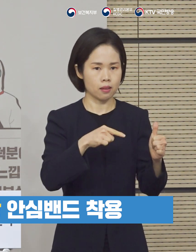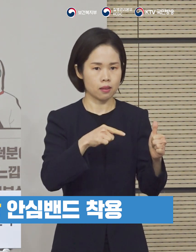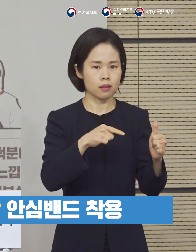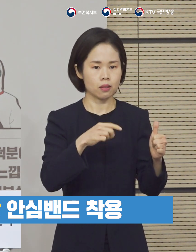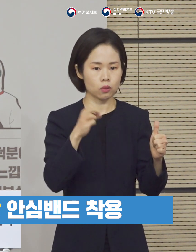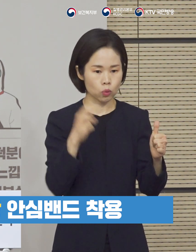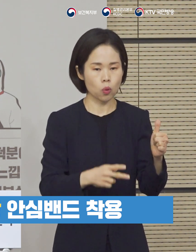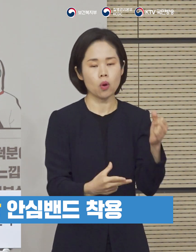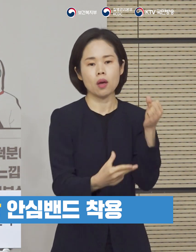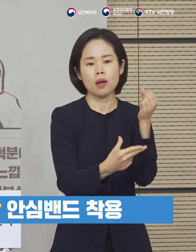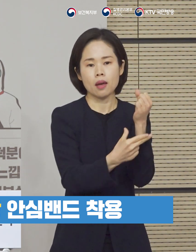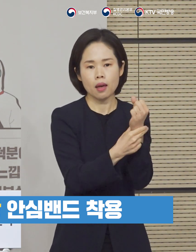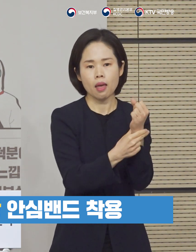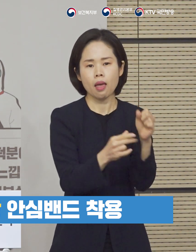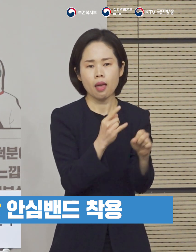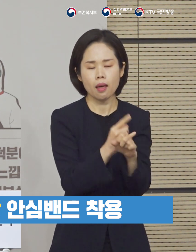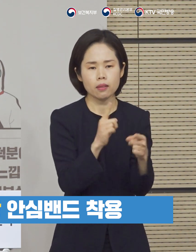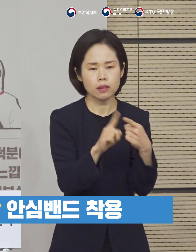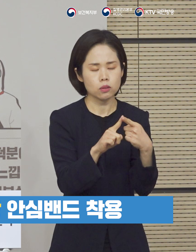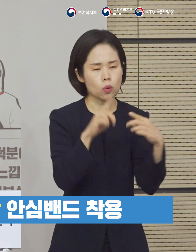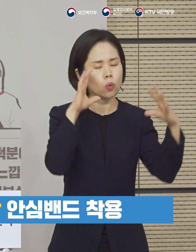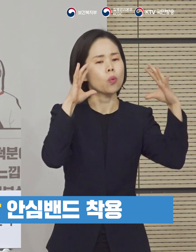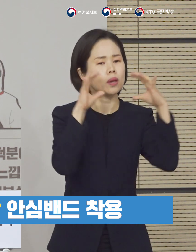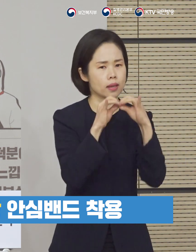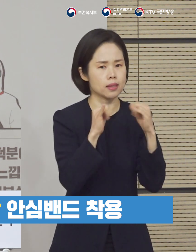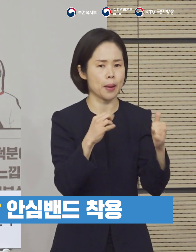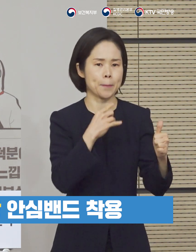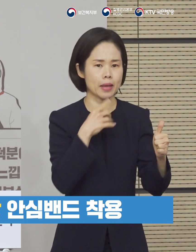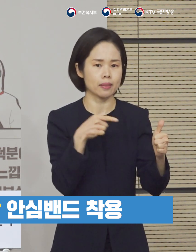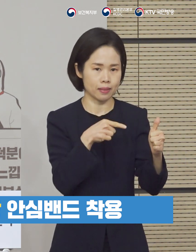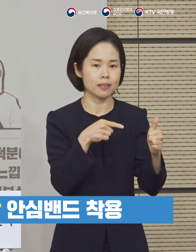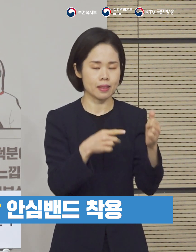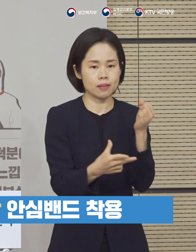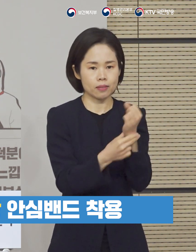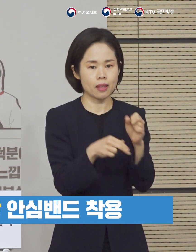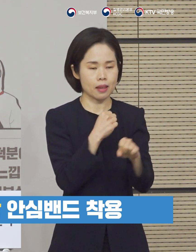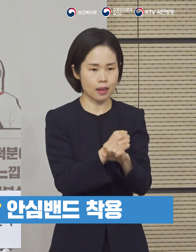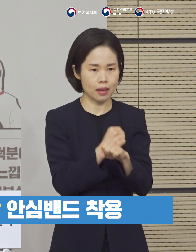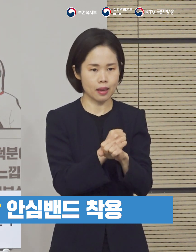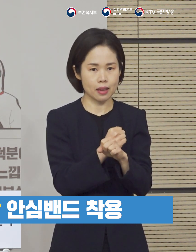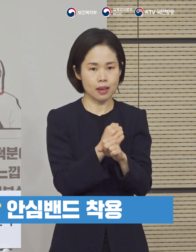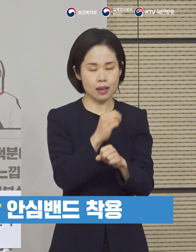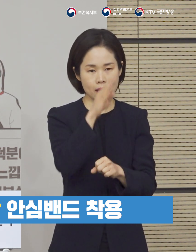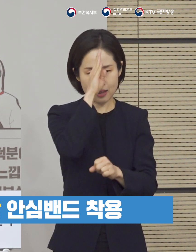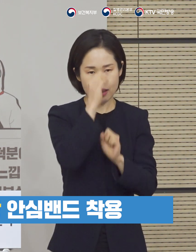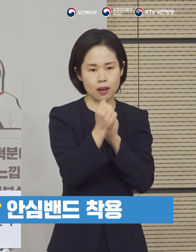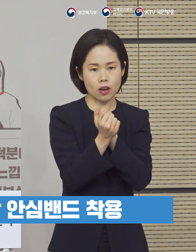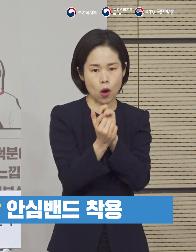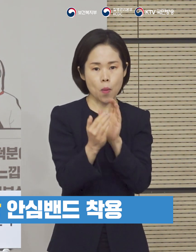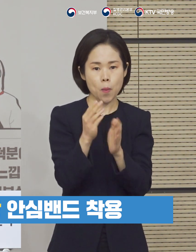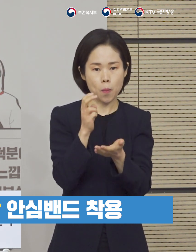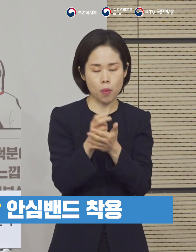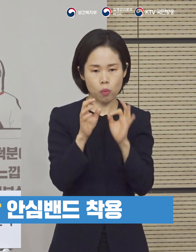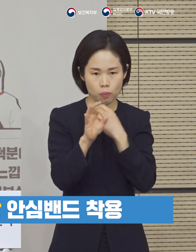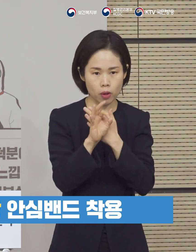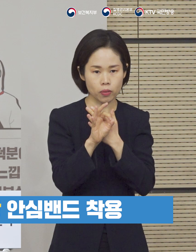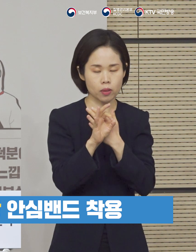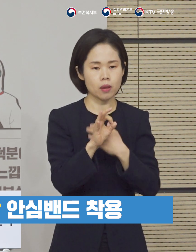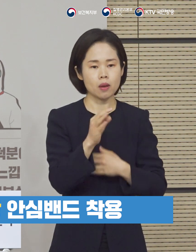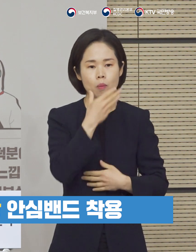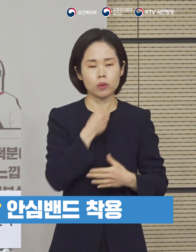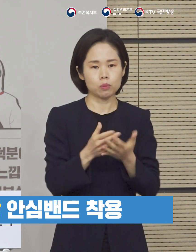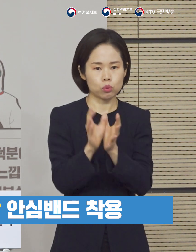대상으로 또 안심밴드 착용을 동의하신 분만 안심밴드 착용을 하게 됩니다. 감염병예방법 제49조의